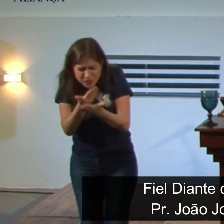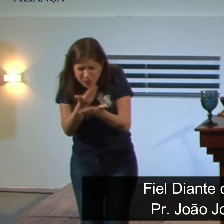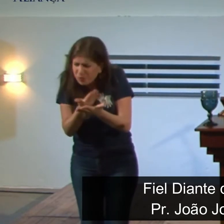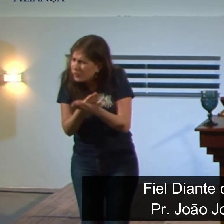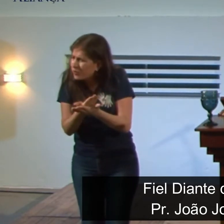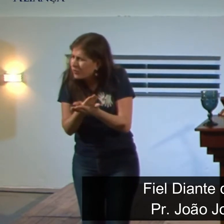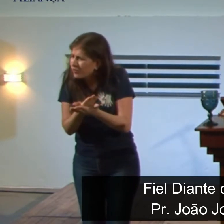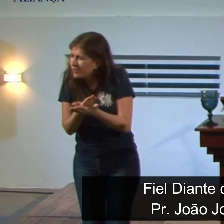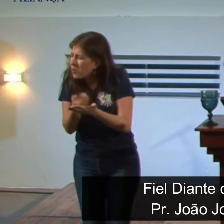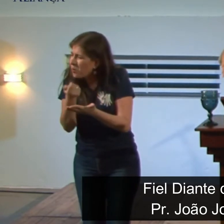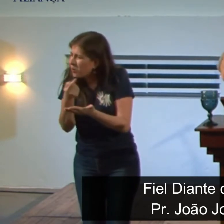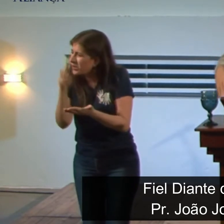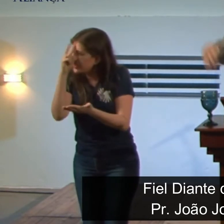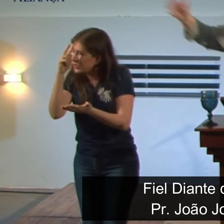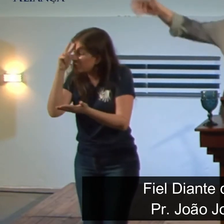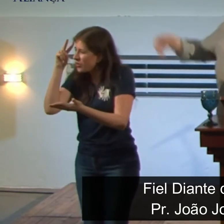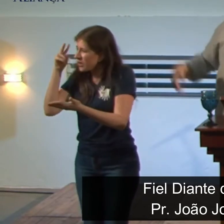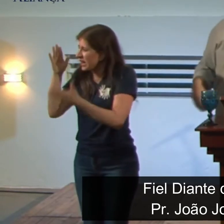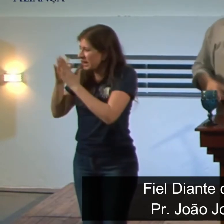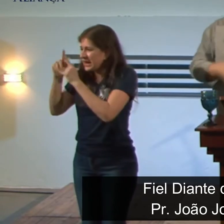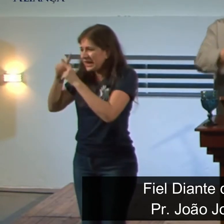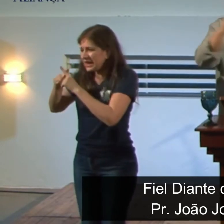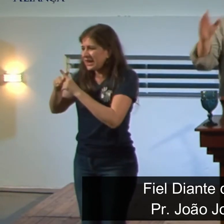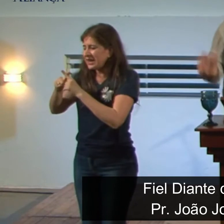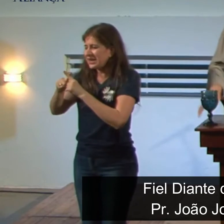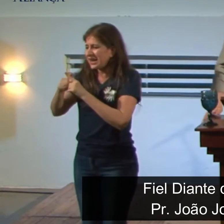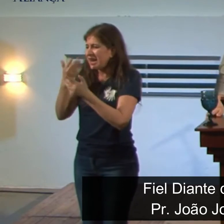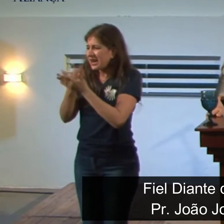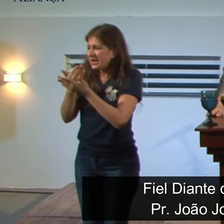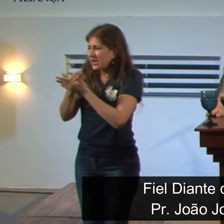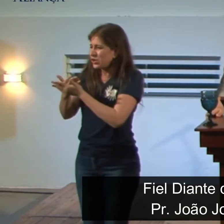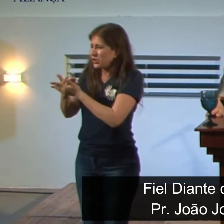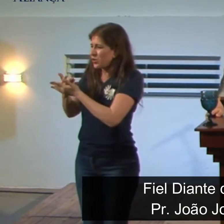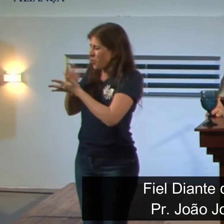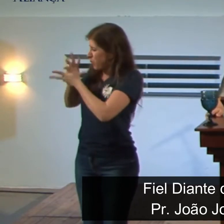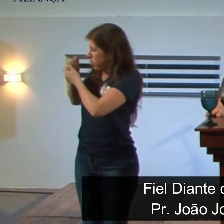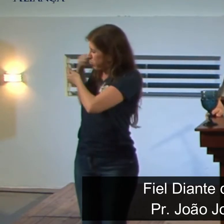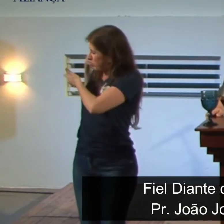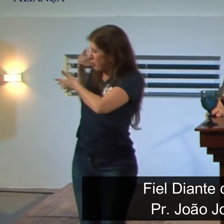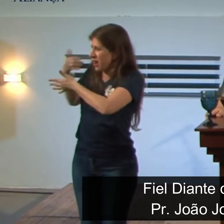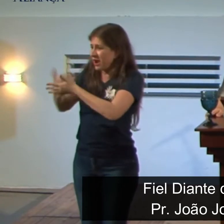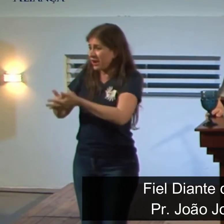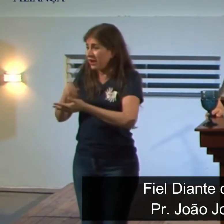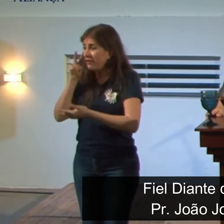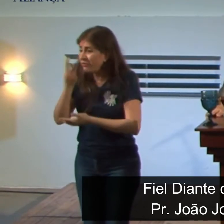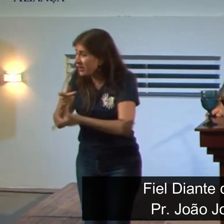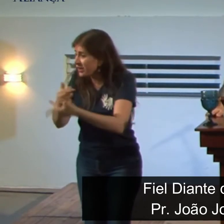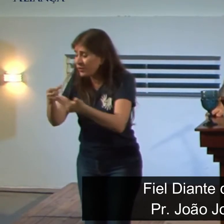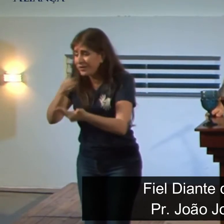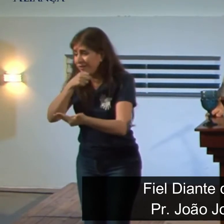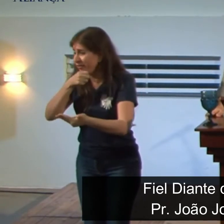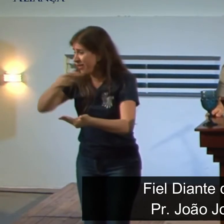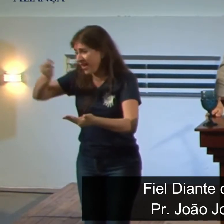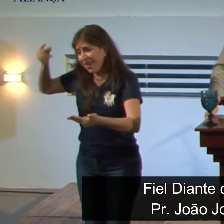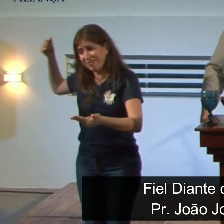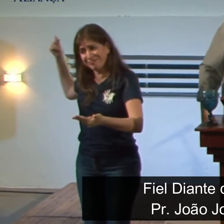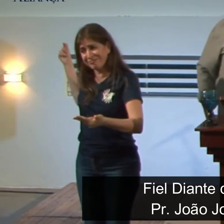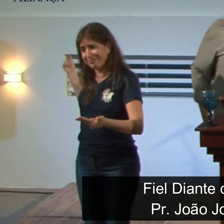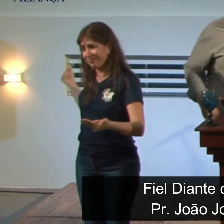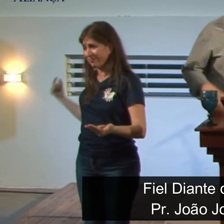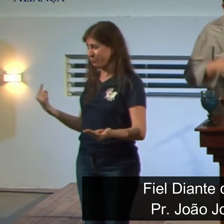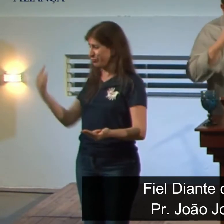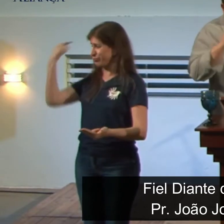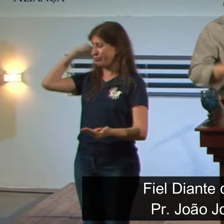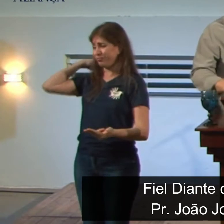história, tanto da história da igreja, quanto da história universal, você vai ver que isso aí é velho, é coisa antiga, é coisa